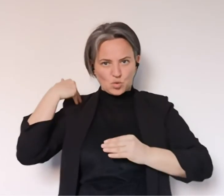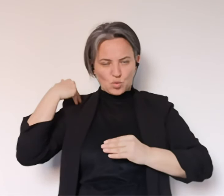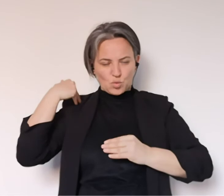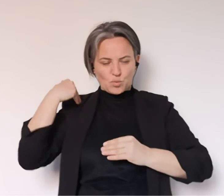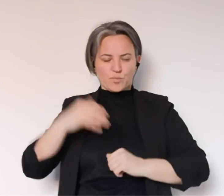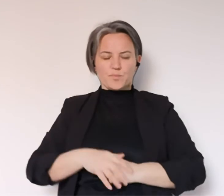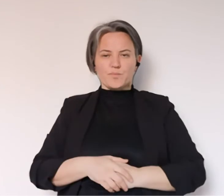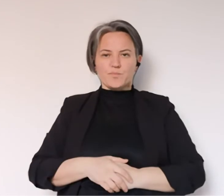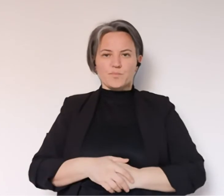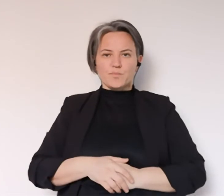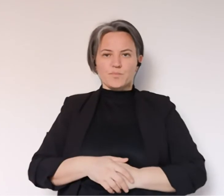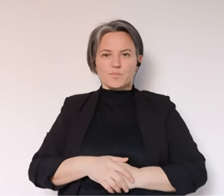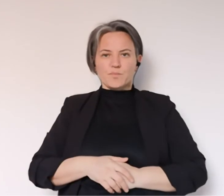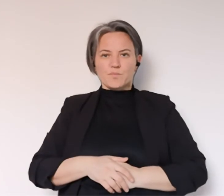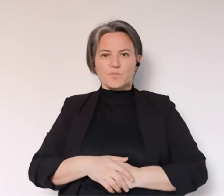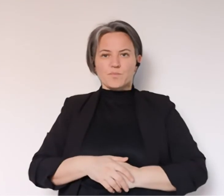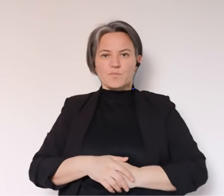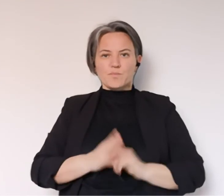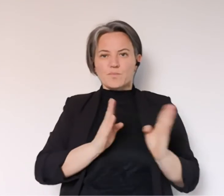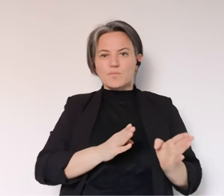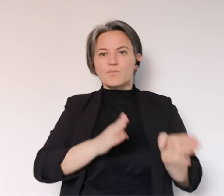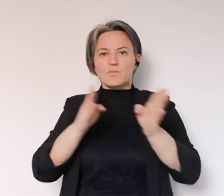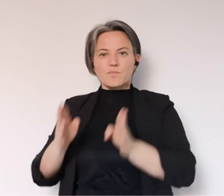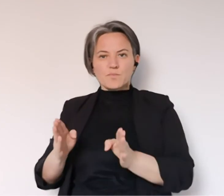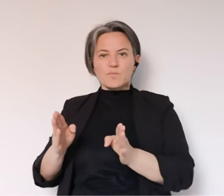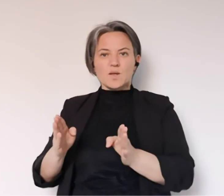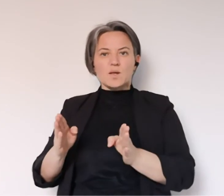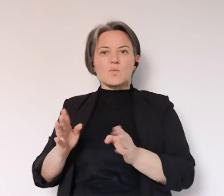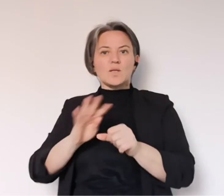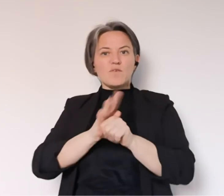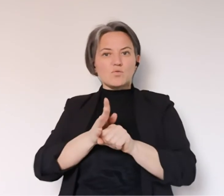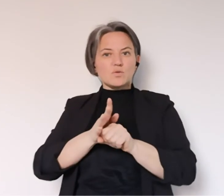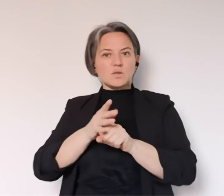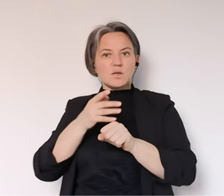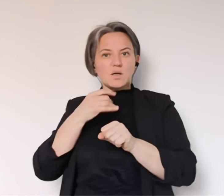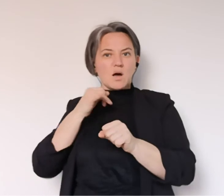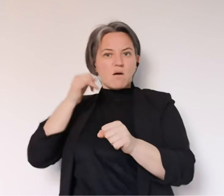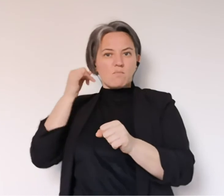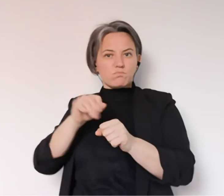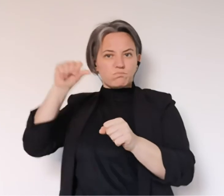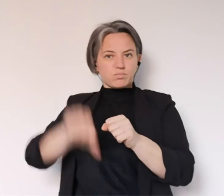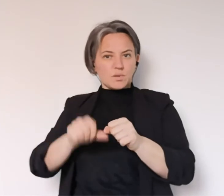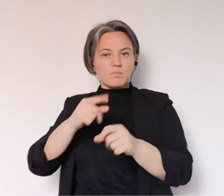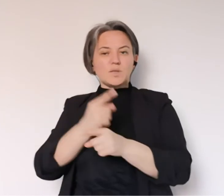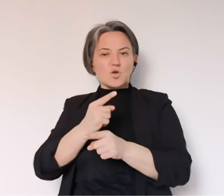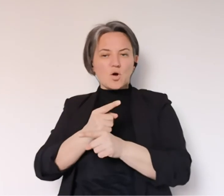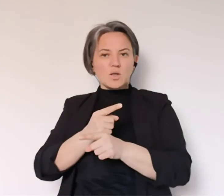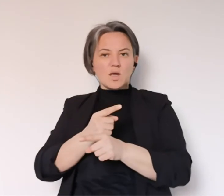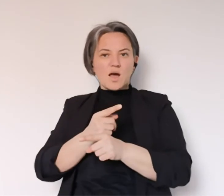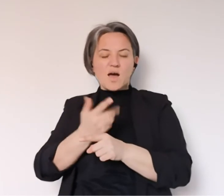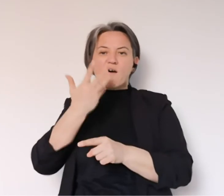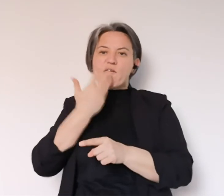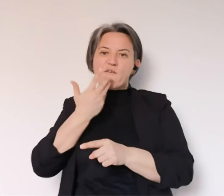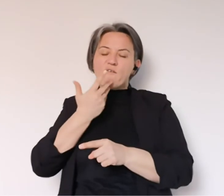per poter riniziare da capo e l'ho detto all'inizio ma dall'altra parte se di attacco si tratti